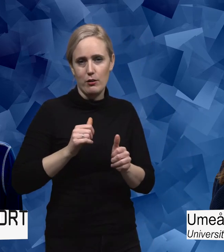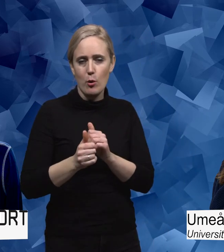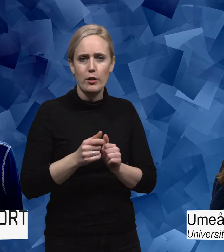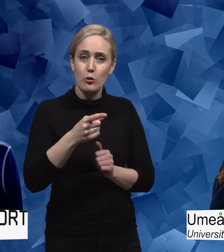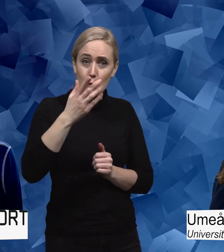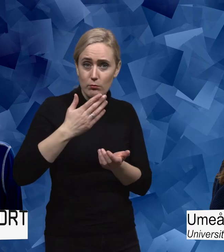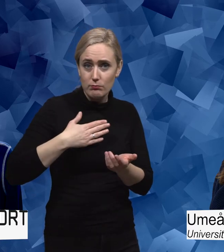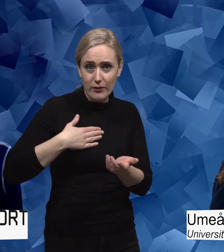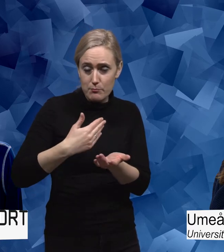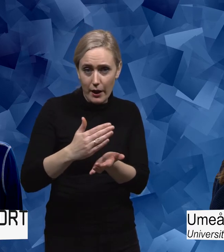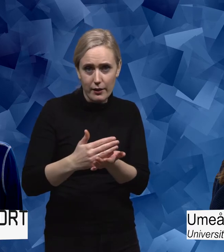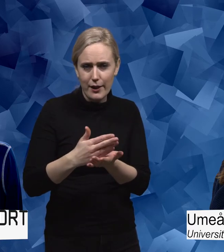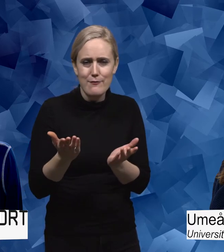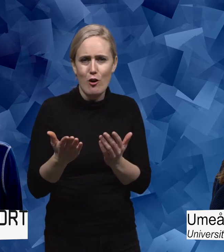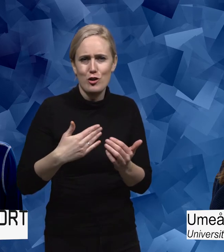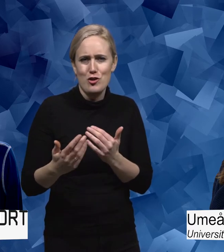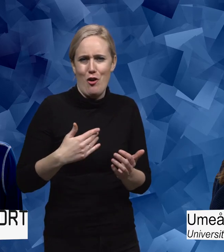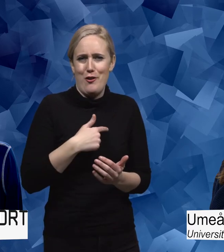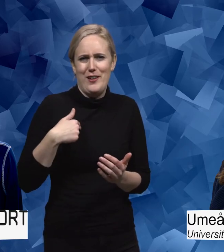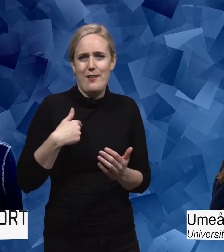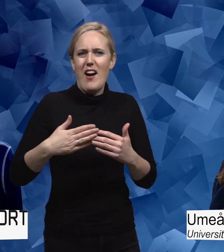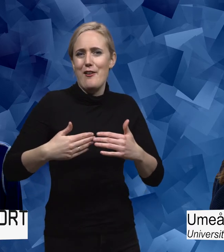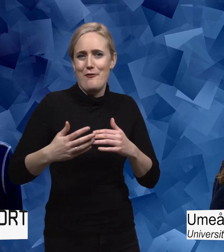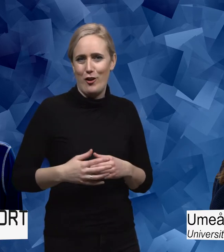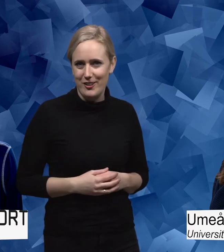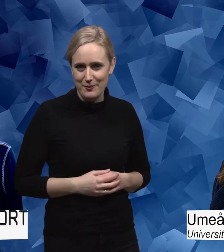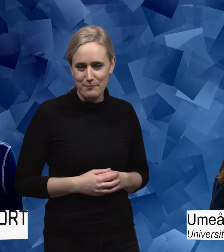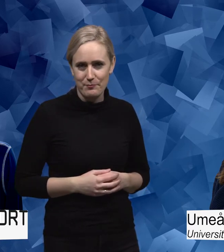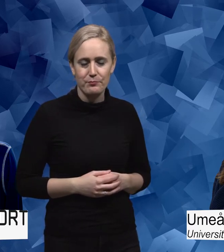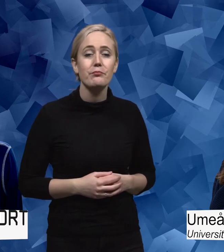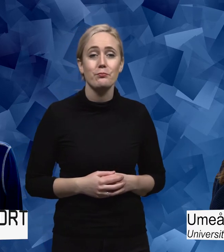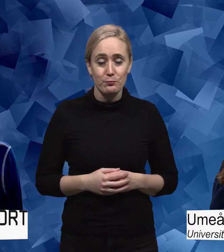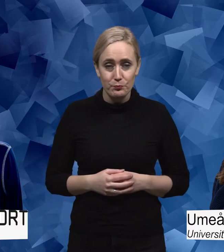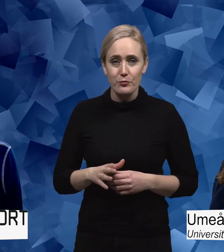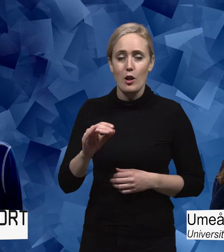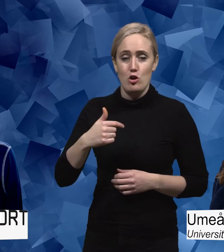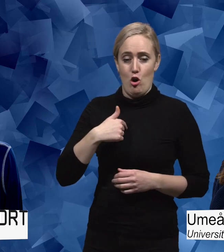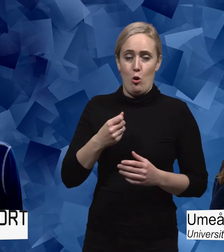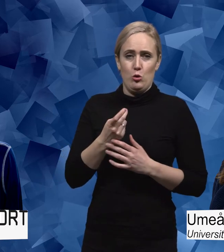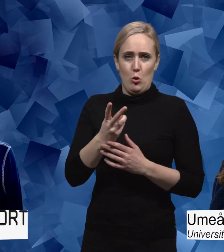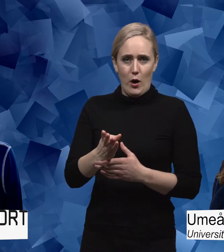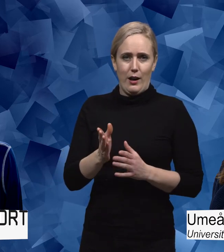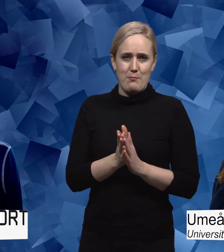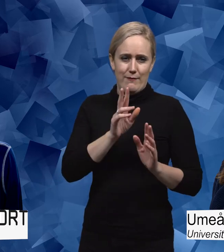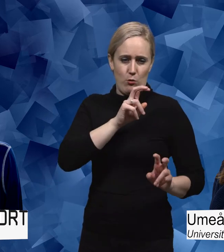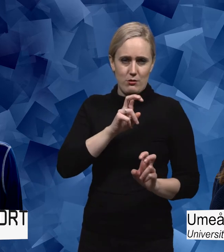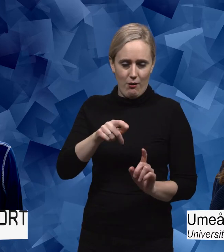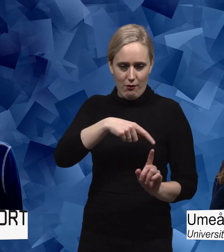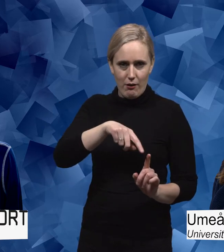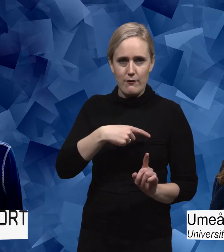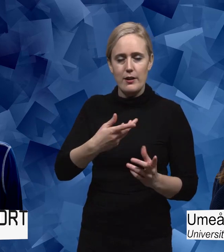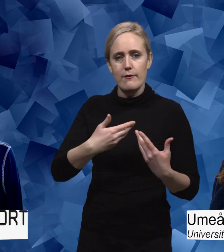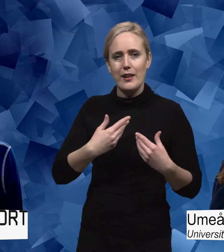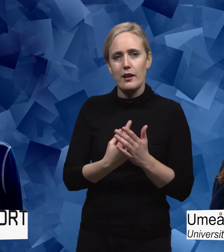berätta lite för våra lyssnare? Vad är det vi håller på med och vad gör vi och varför? Ja, jag och några medforskare till mig fick